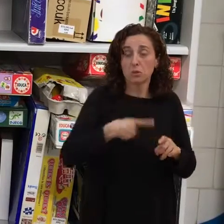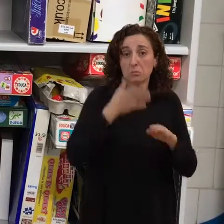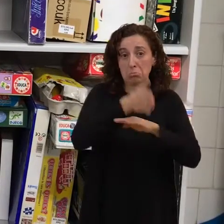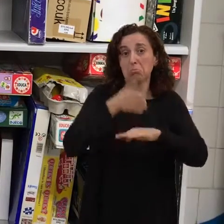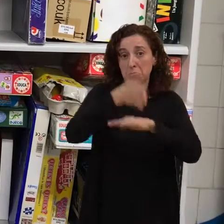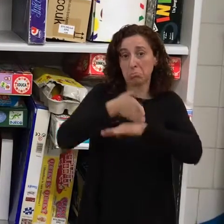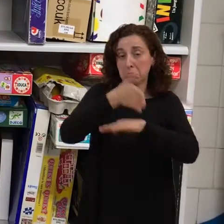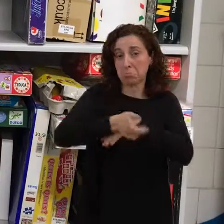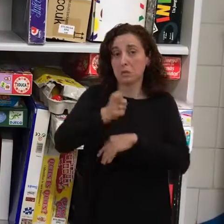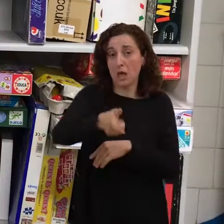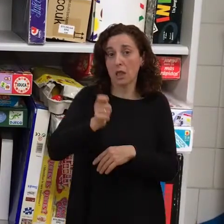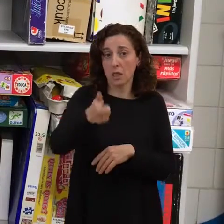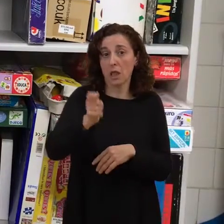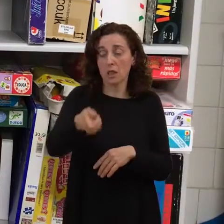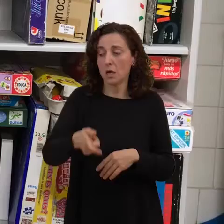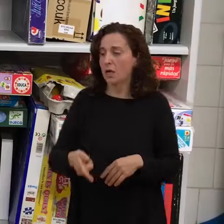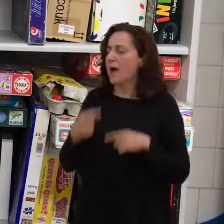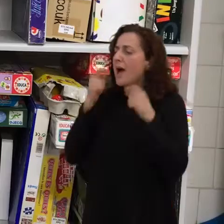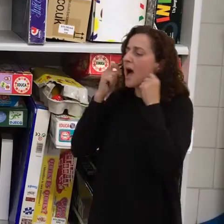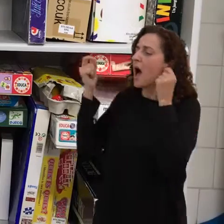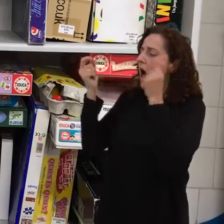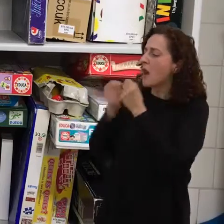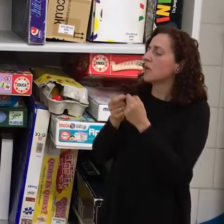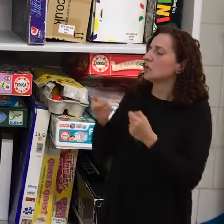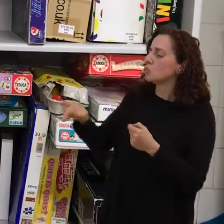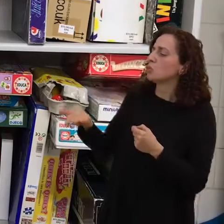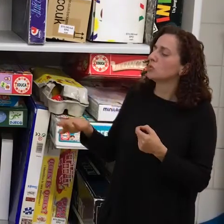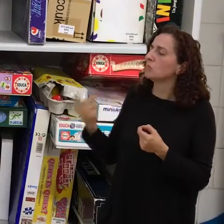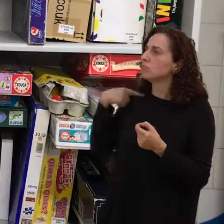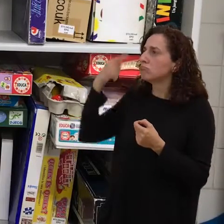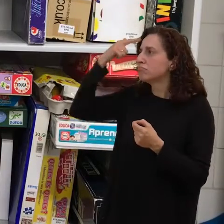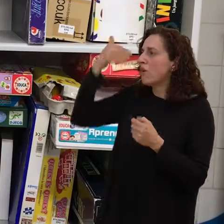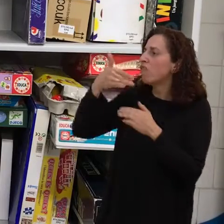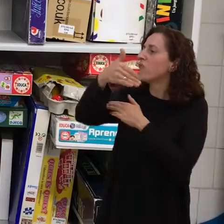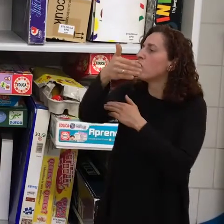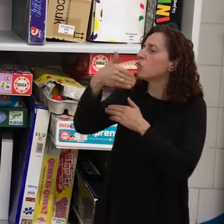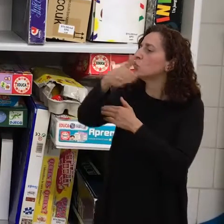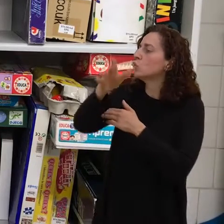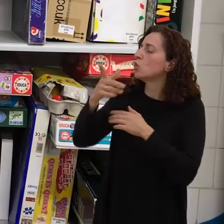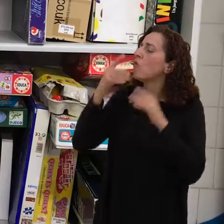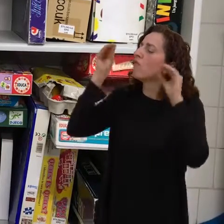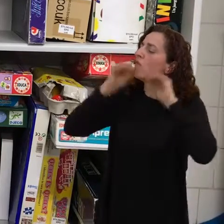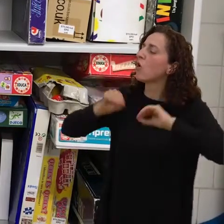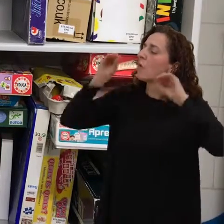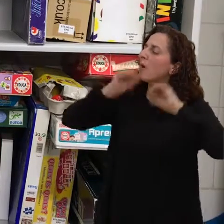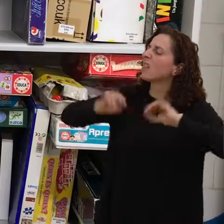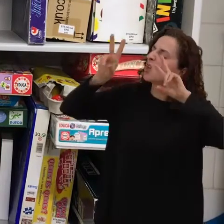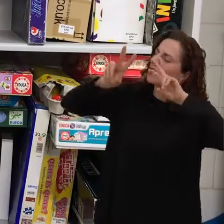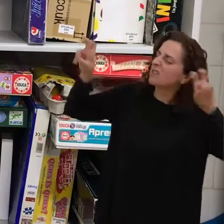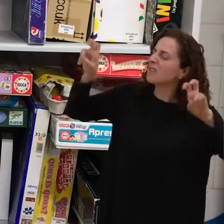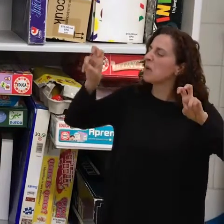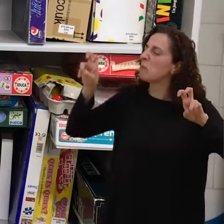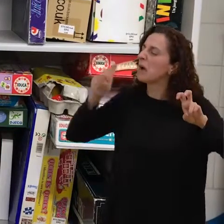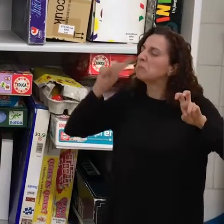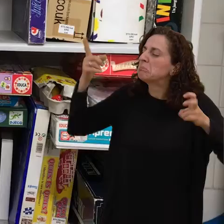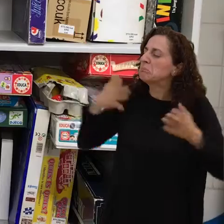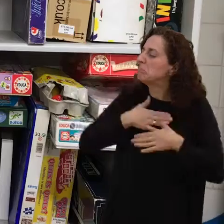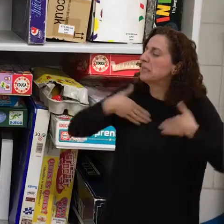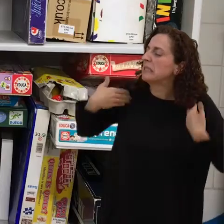Aransburg, ¿cuáles son las aspiraciones para el futuro inmediato en el plano formativo? ¿Puede ofrecer formación especializada a la